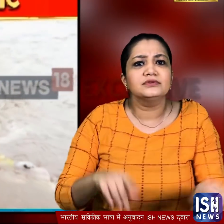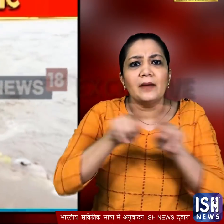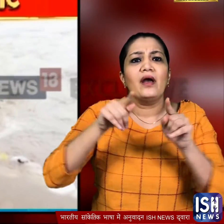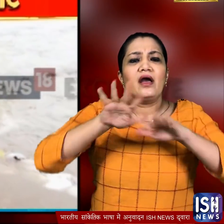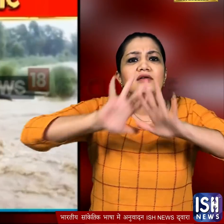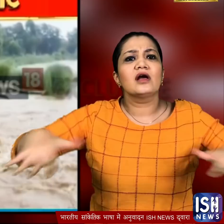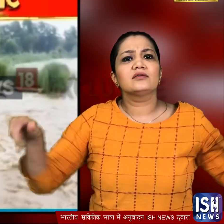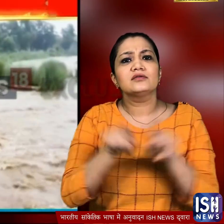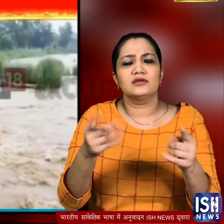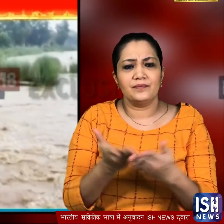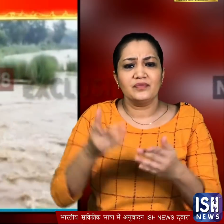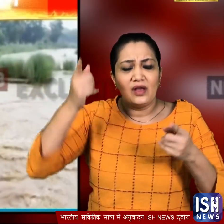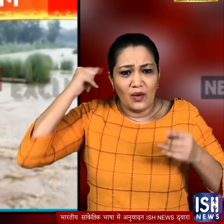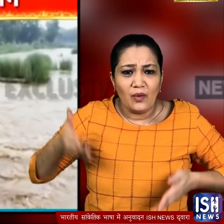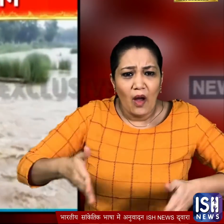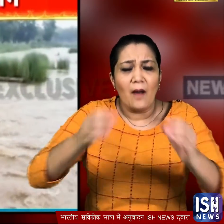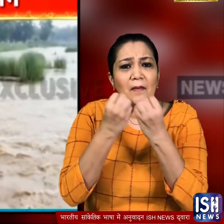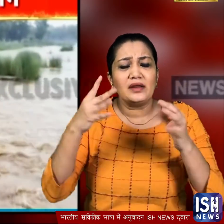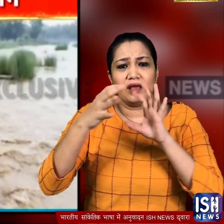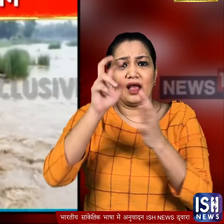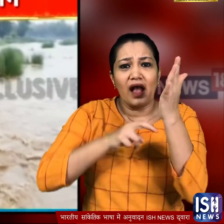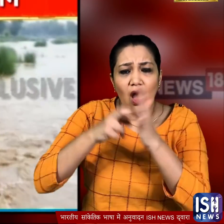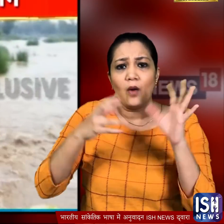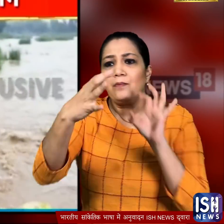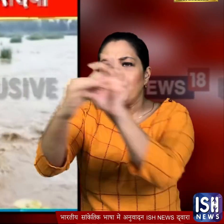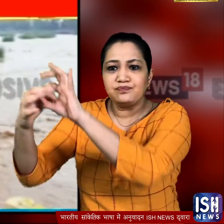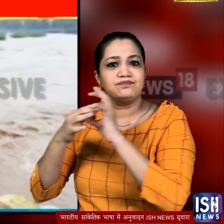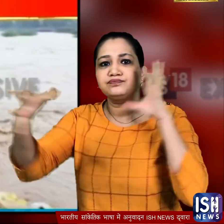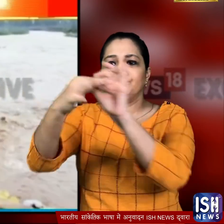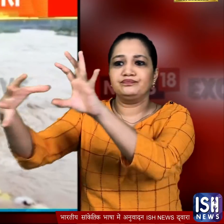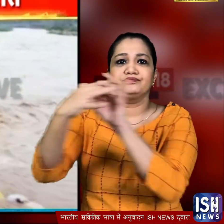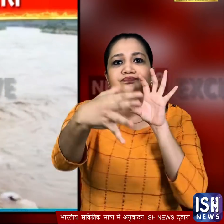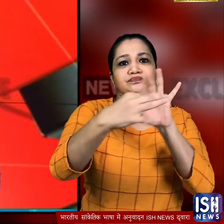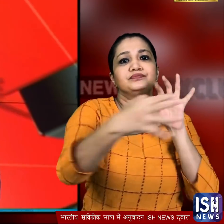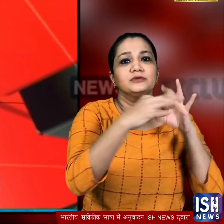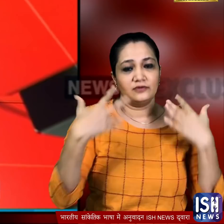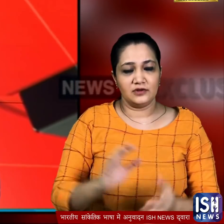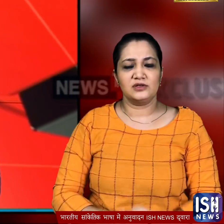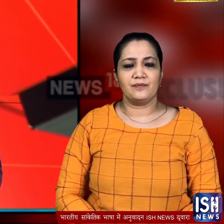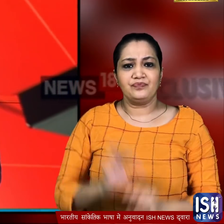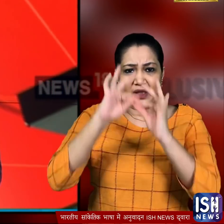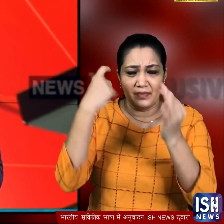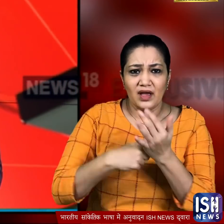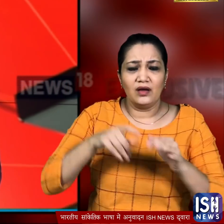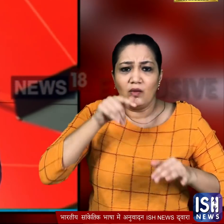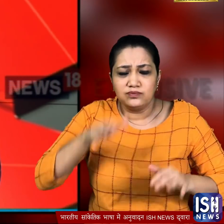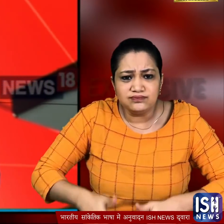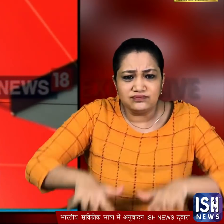बताया गया कि इस रास्ते के तूटने से वहाँ के कई गावों का आपस में संपर कड़ गया सौबात के एक बाती है कि बिहार में नदियों पर तडबंद